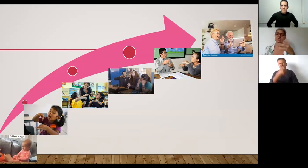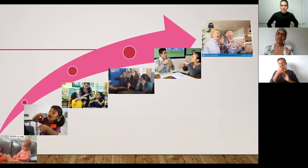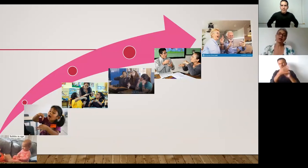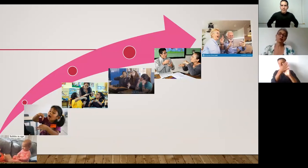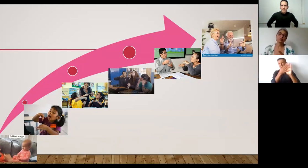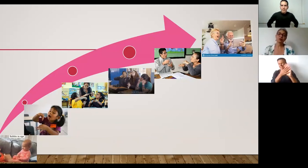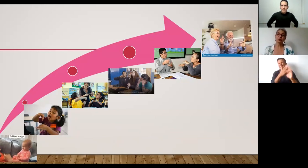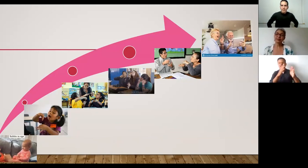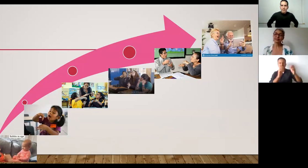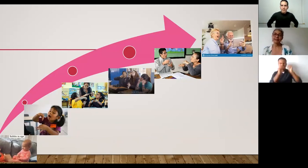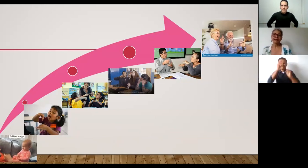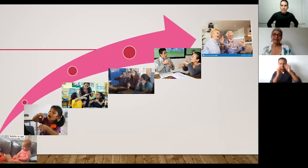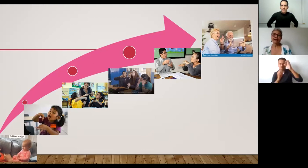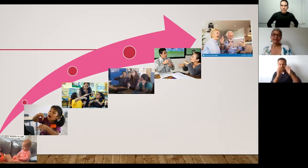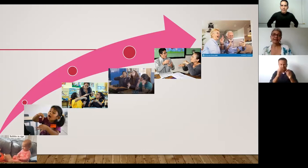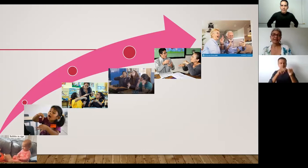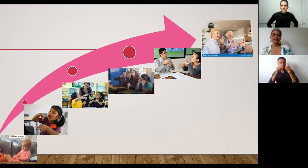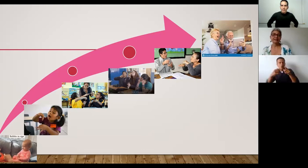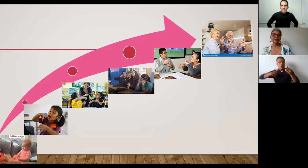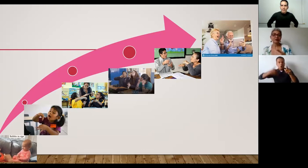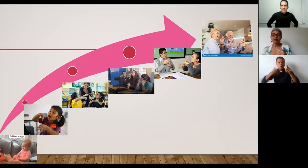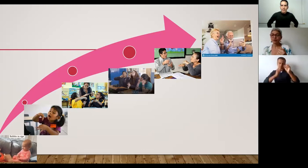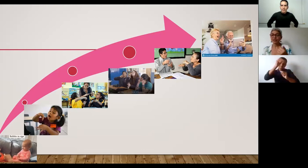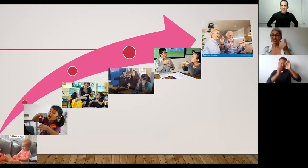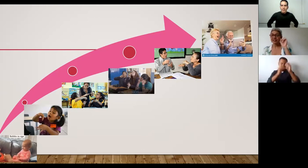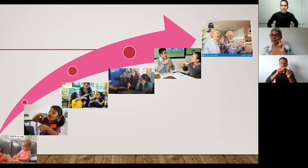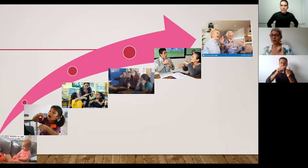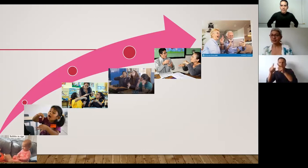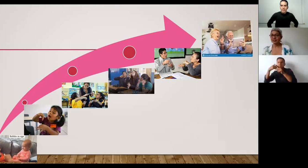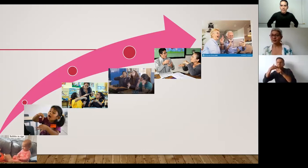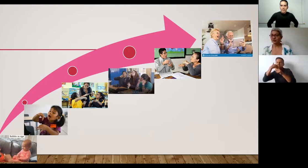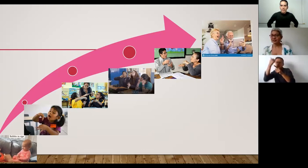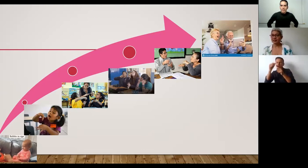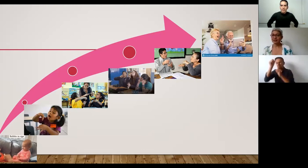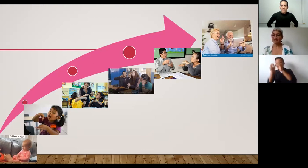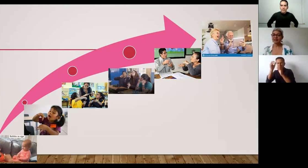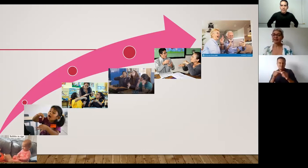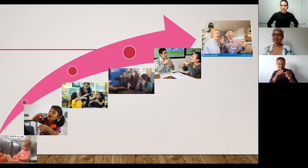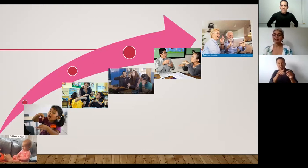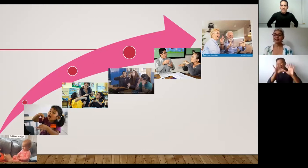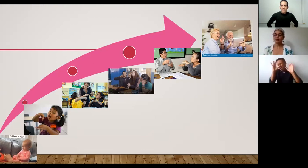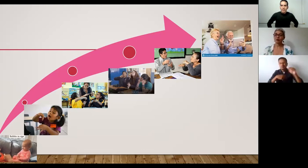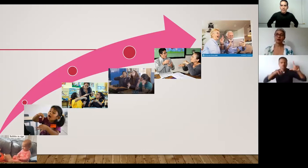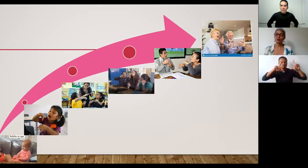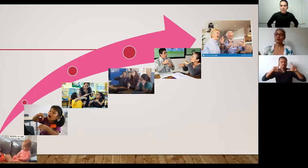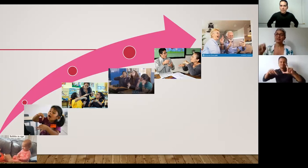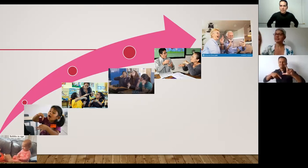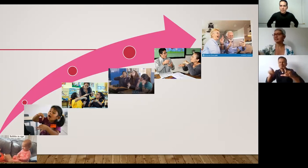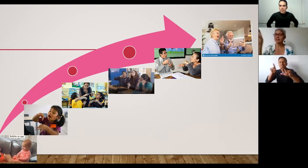adultos jóvenes y estas fotos se pueden capturar digamos fácilmente de internet uno va a google y dice así